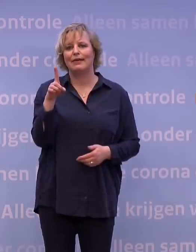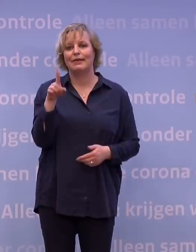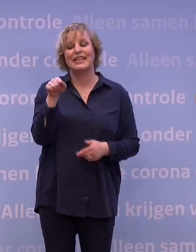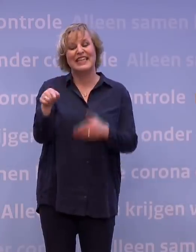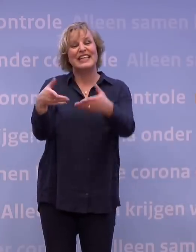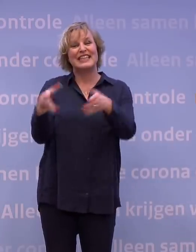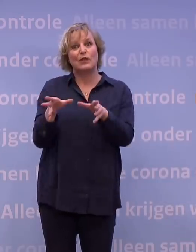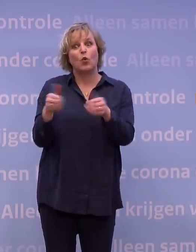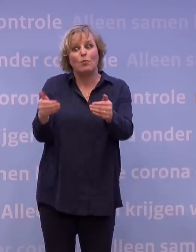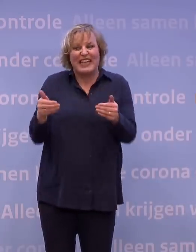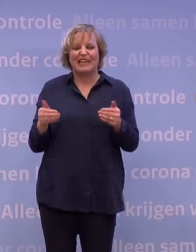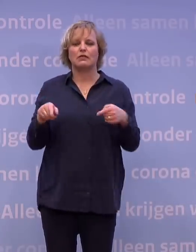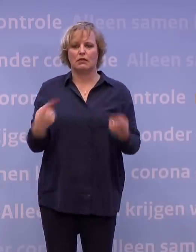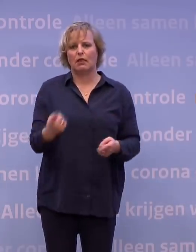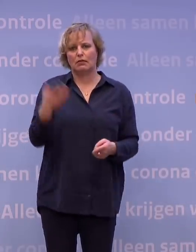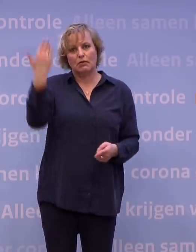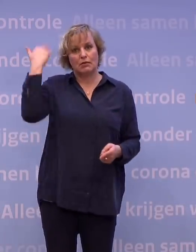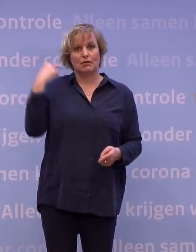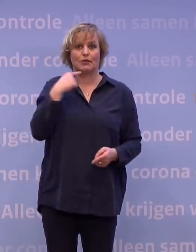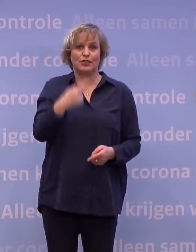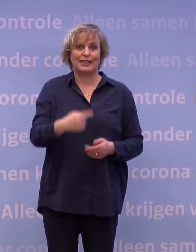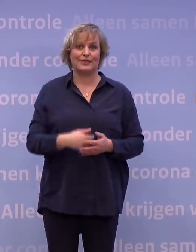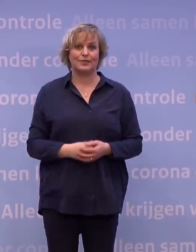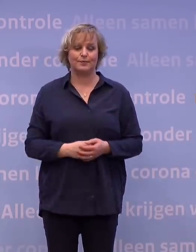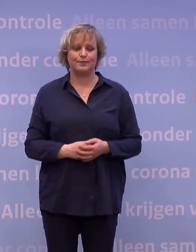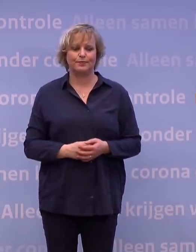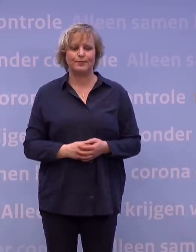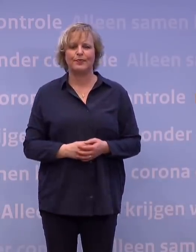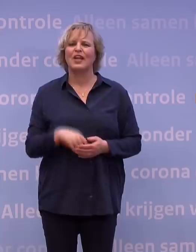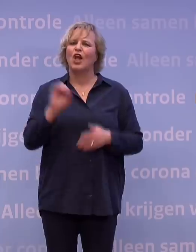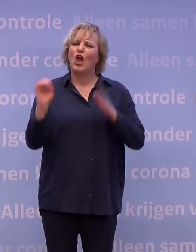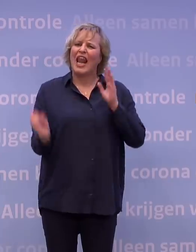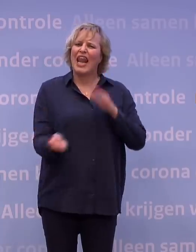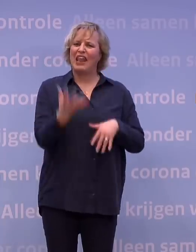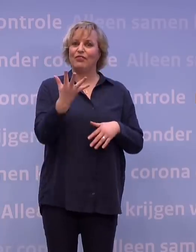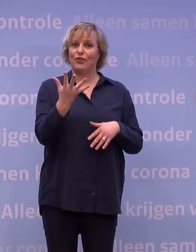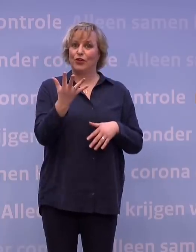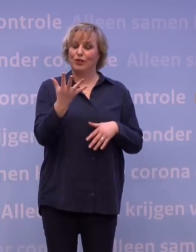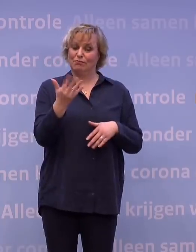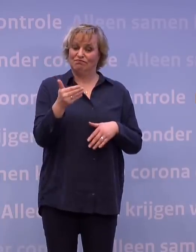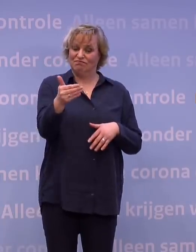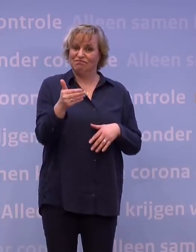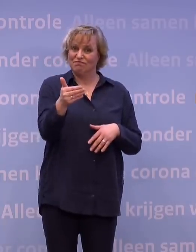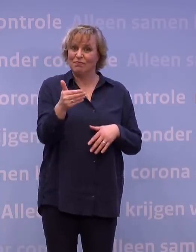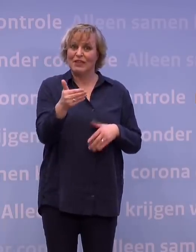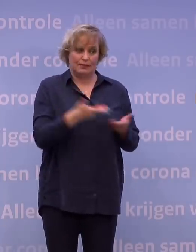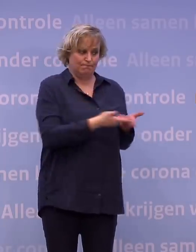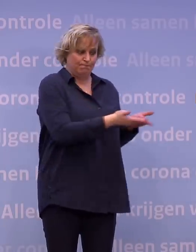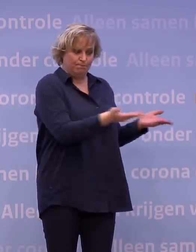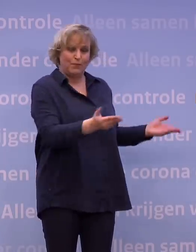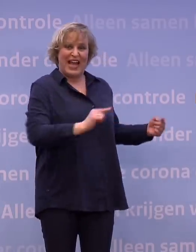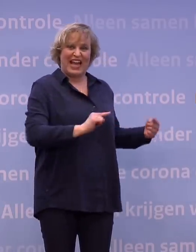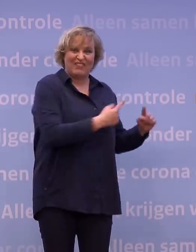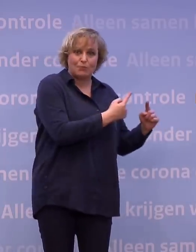komt dus eerder dan gepland. Aan het begin van de lente hebben we de meest kwetsbare mensen in de instellingen en de